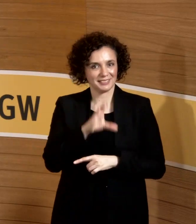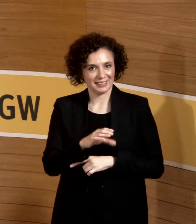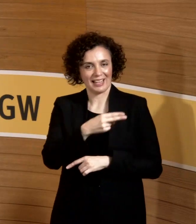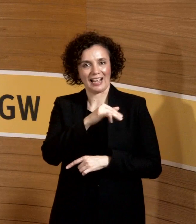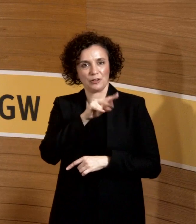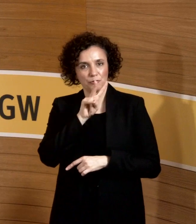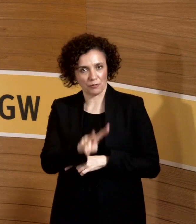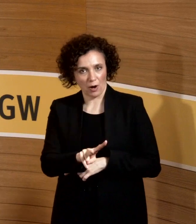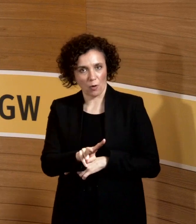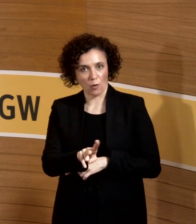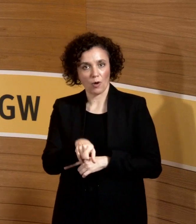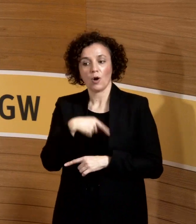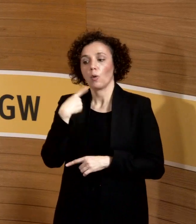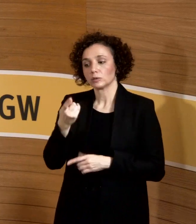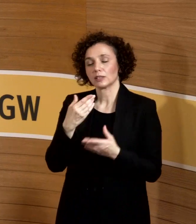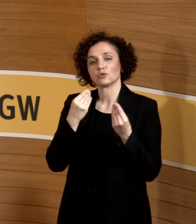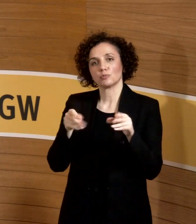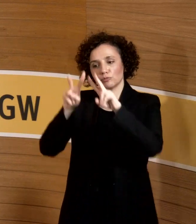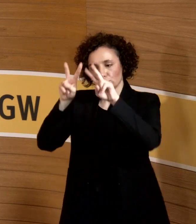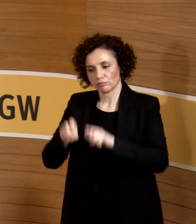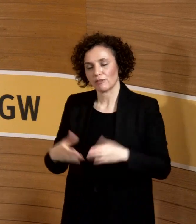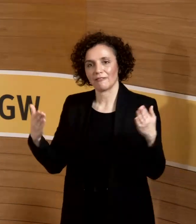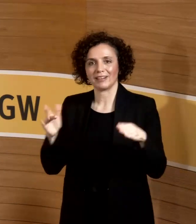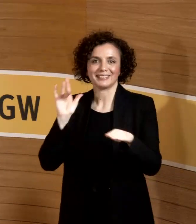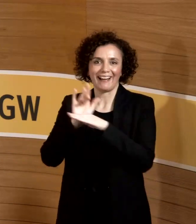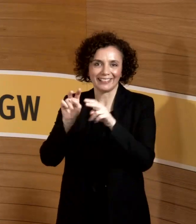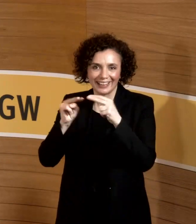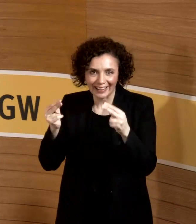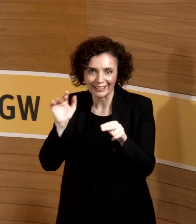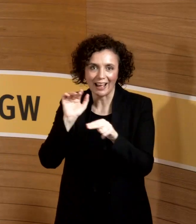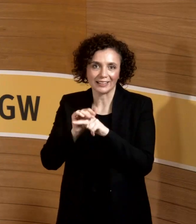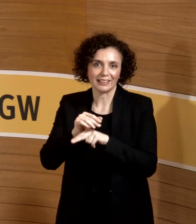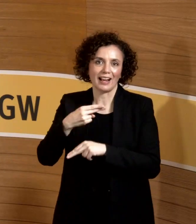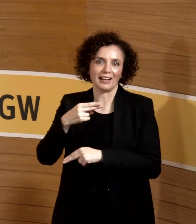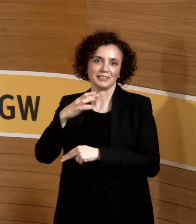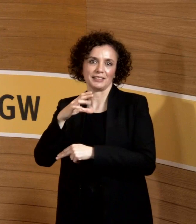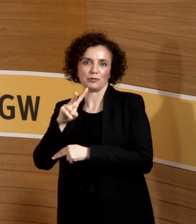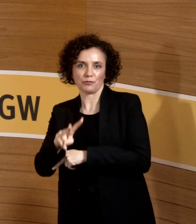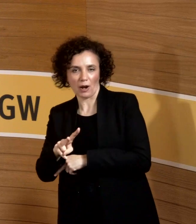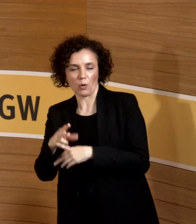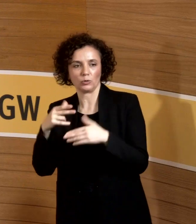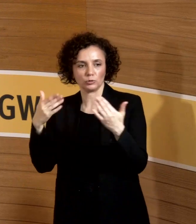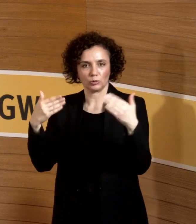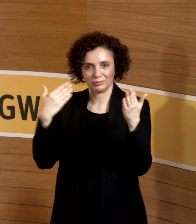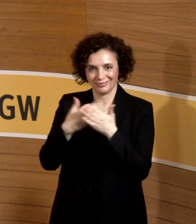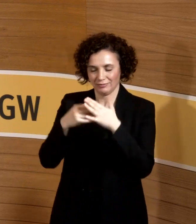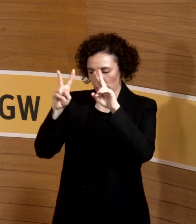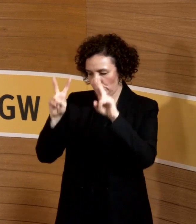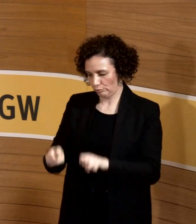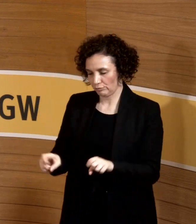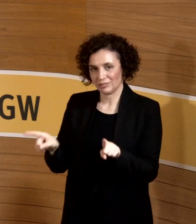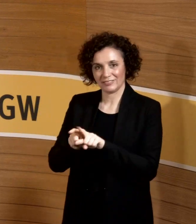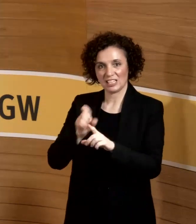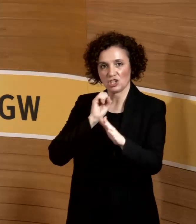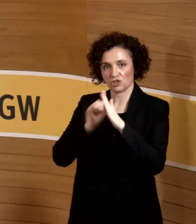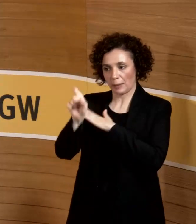sondern da gucken wir nach Hepatitis B, Antigen, Anti-HCV und Anti-HIV. Auch die werden nicht stigmatisiert